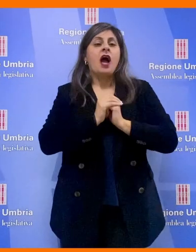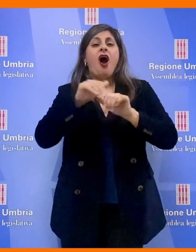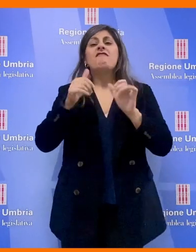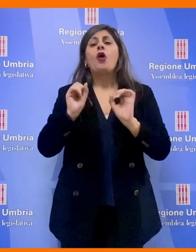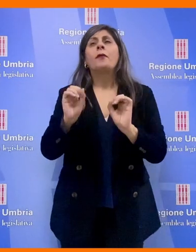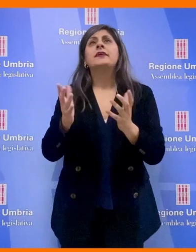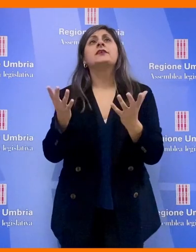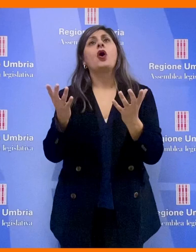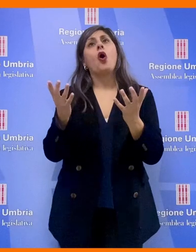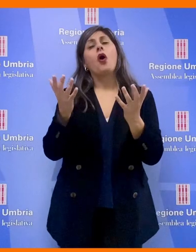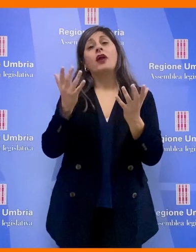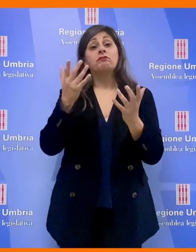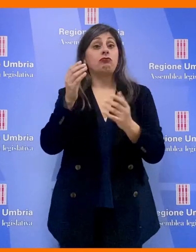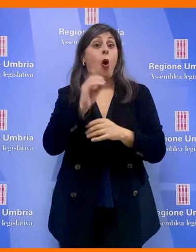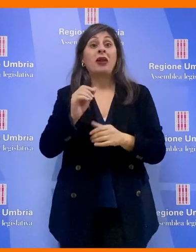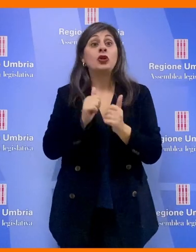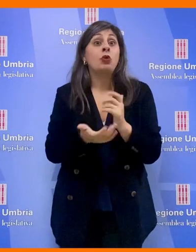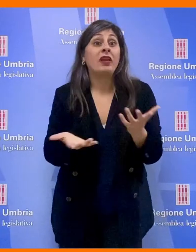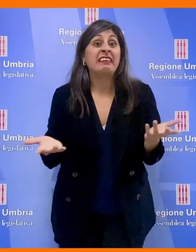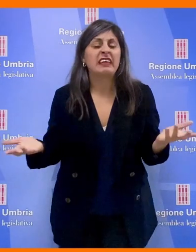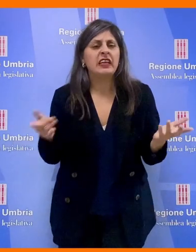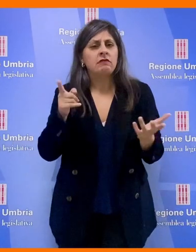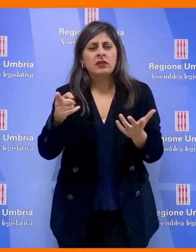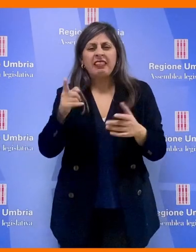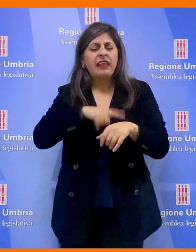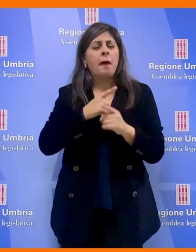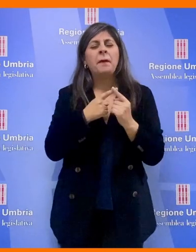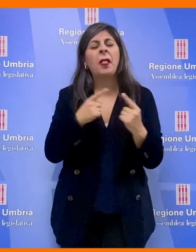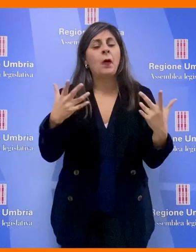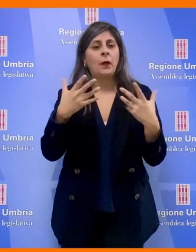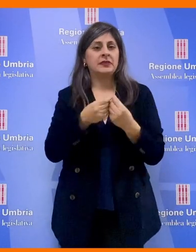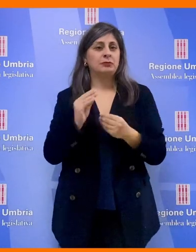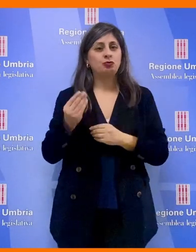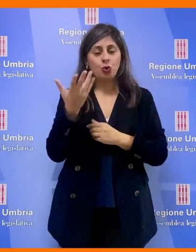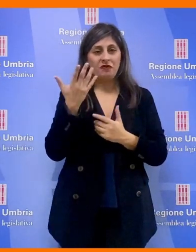per gli operatori sportivi che stanno tanto tempo con i nostri giovani.